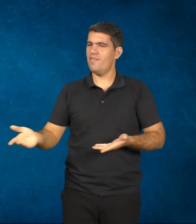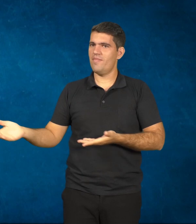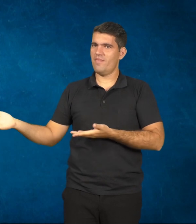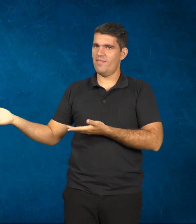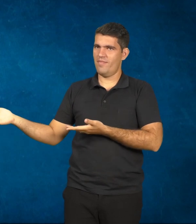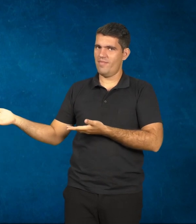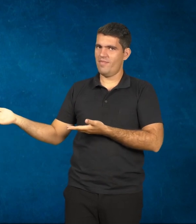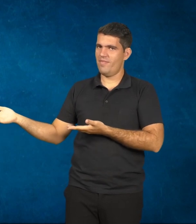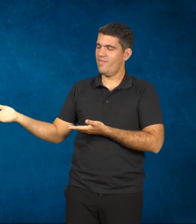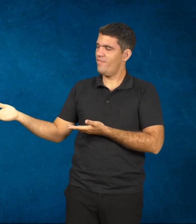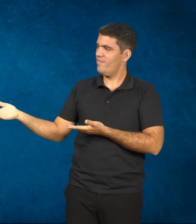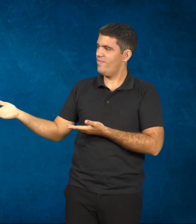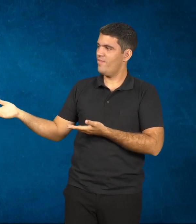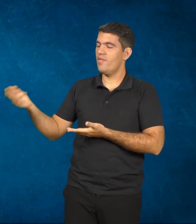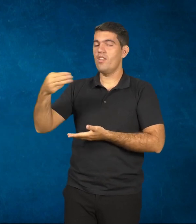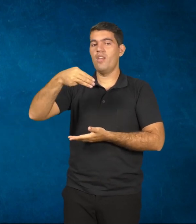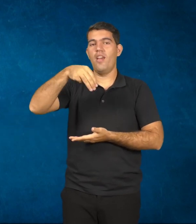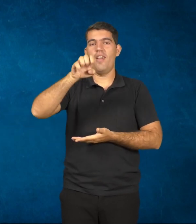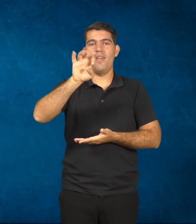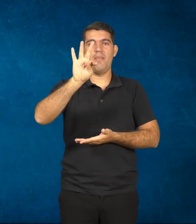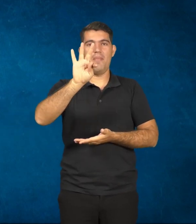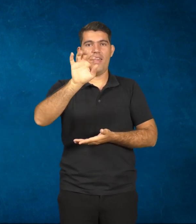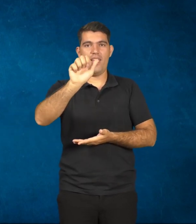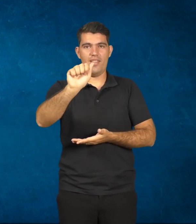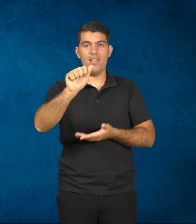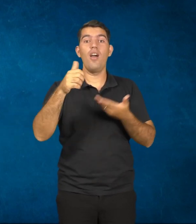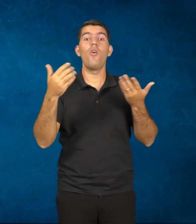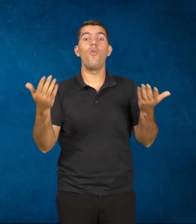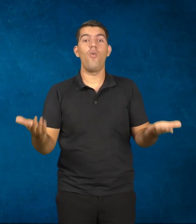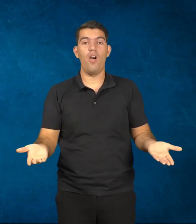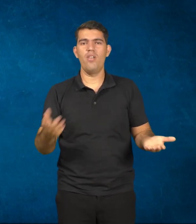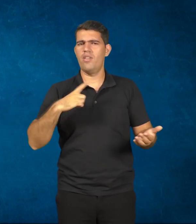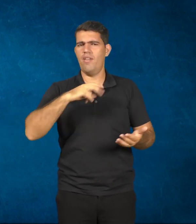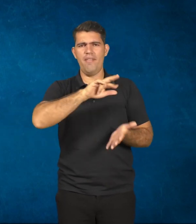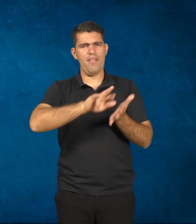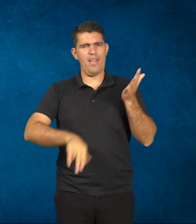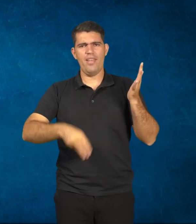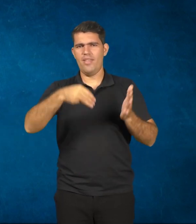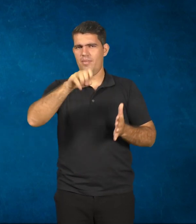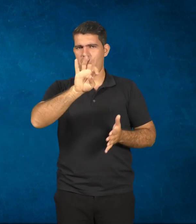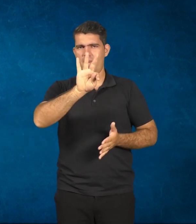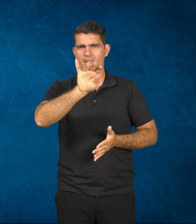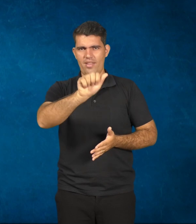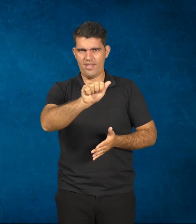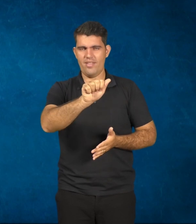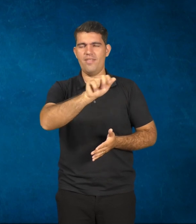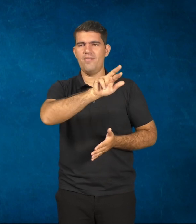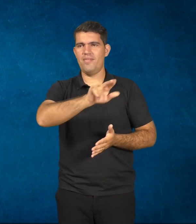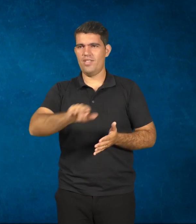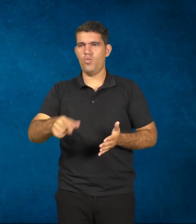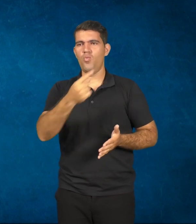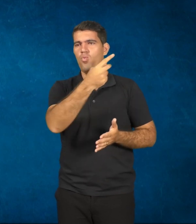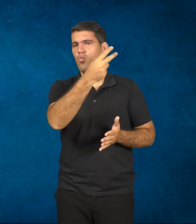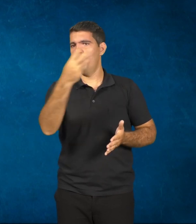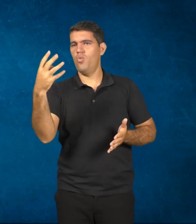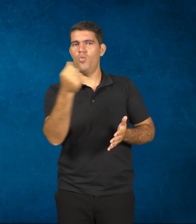As metas do PNE, abrindo aqui, nós temos de